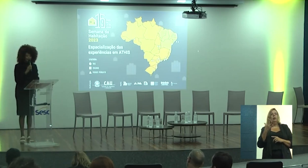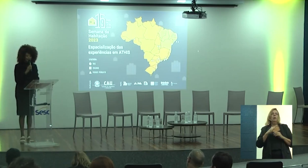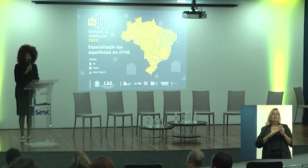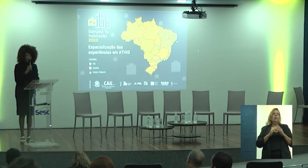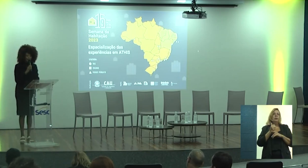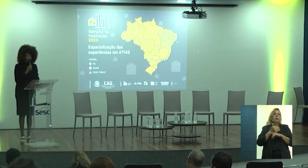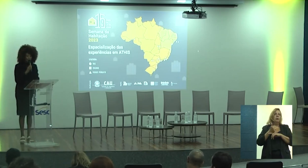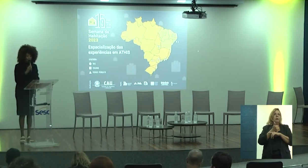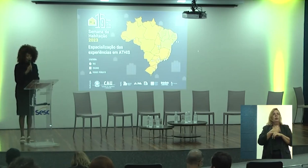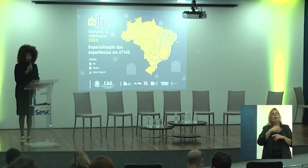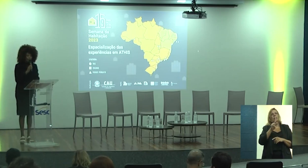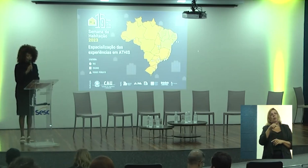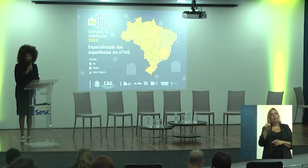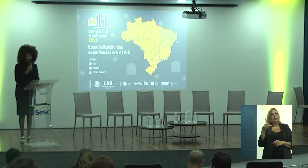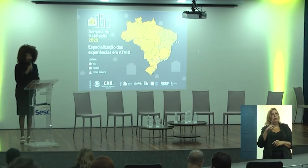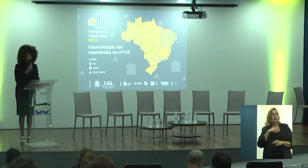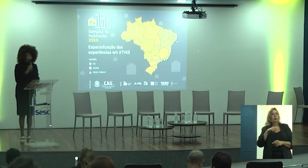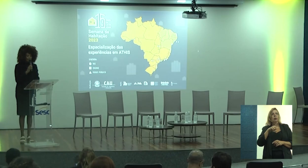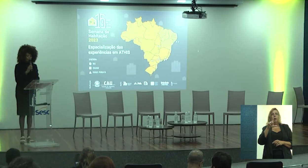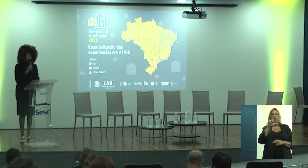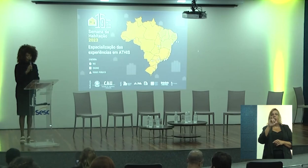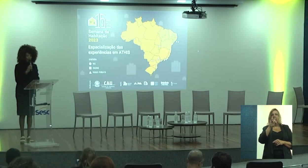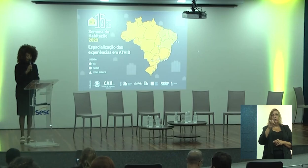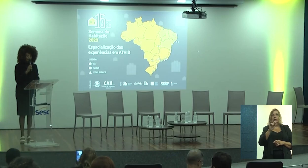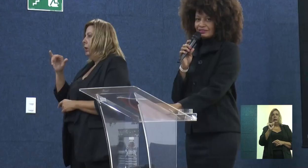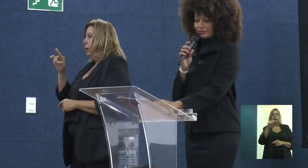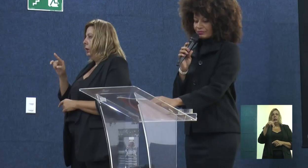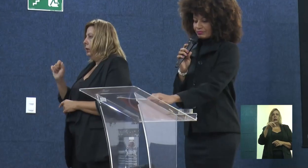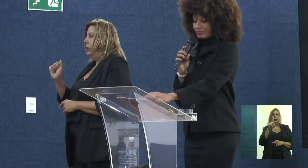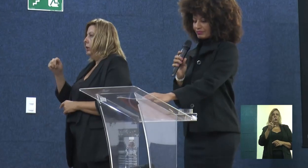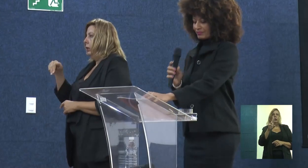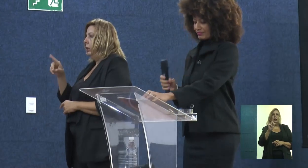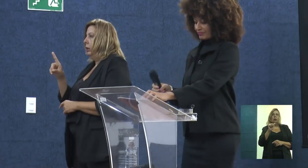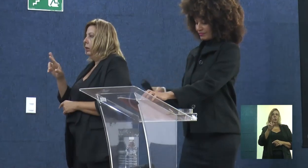CTS, a professora Liz Andrade.